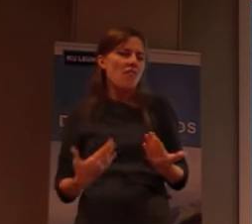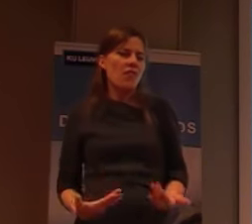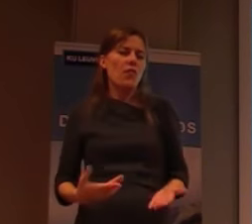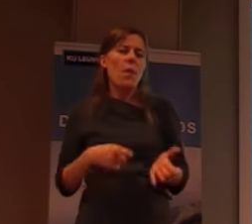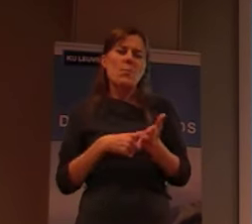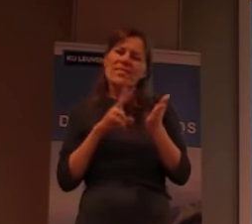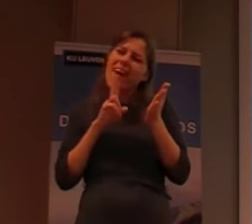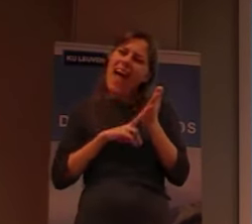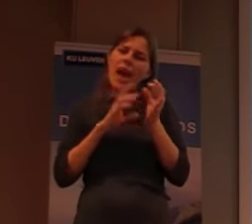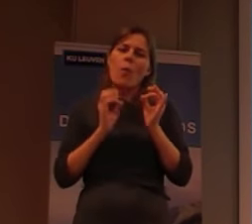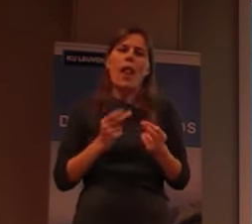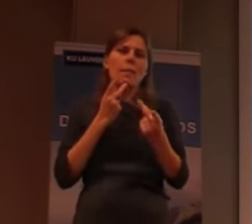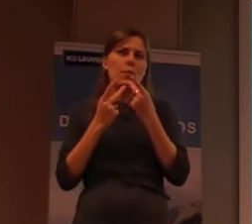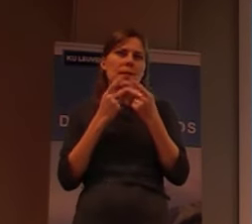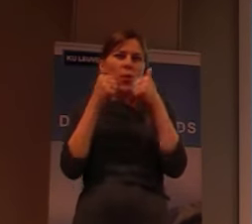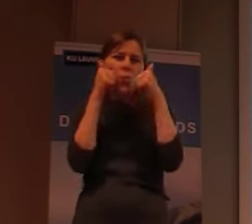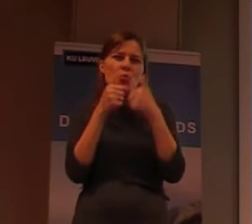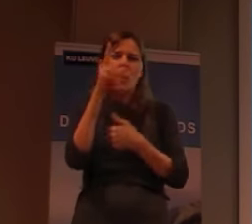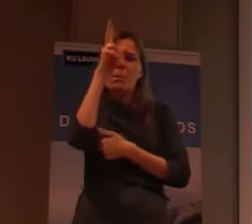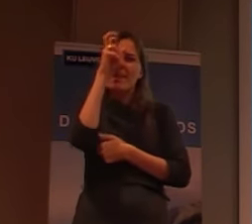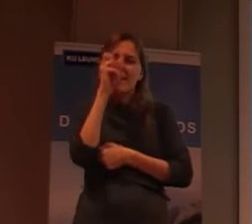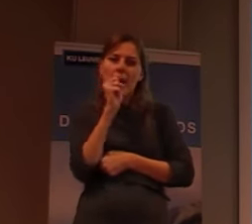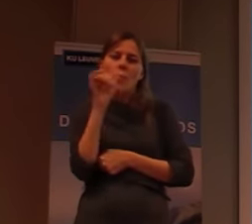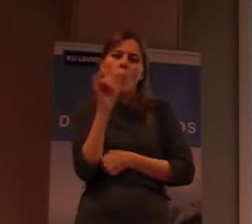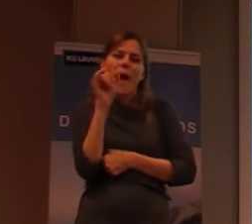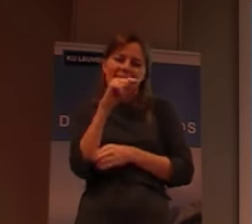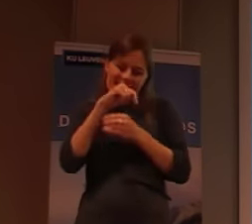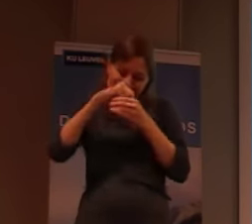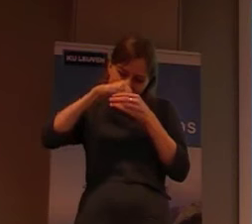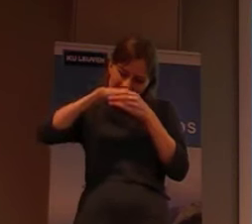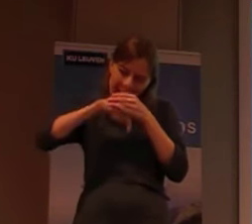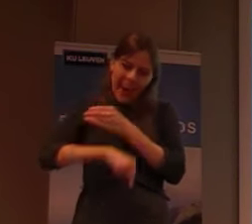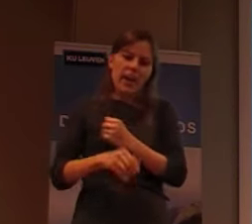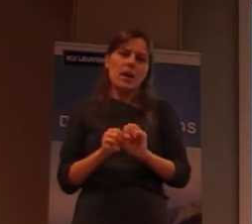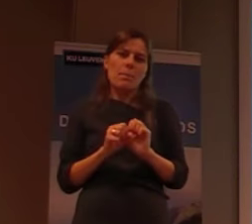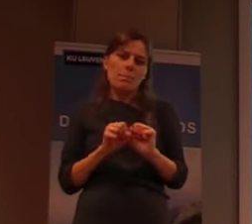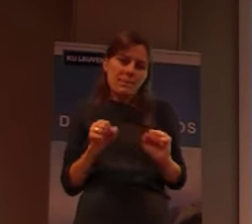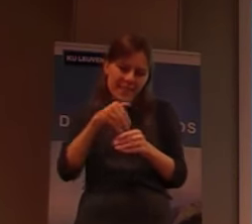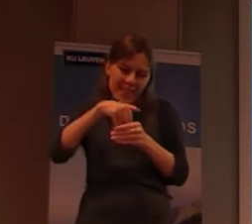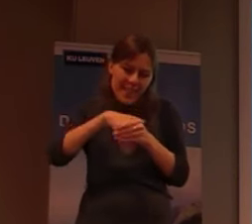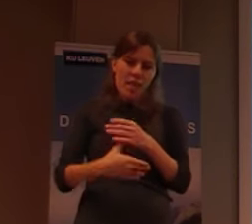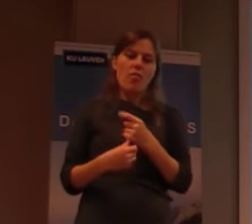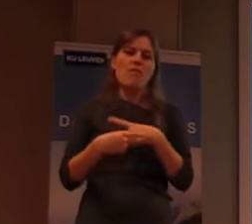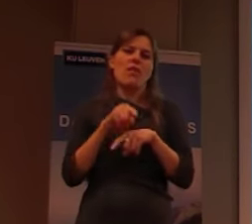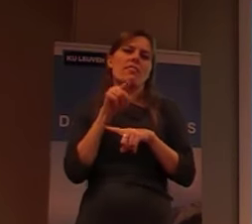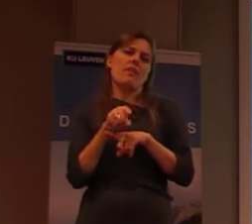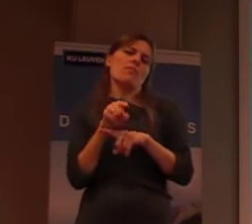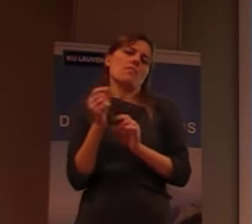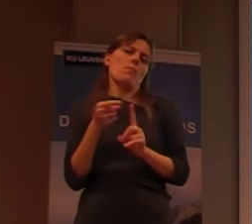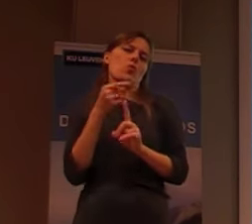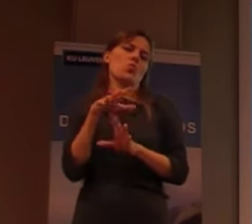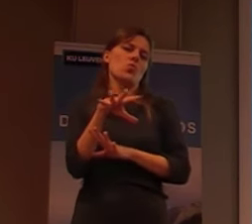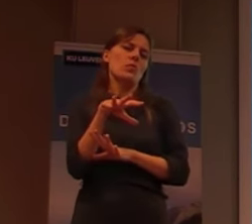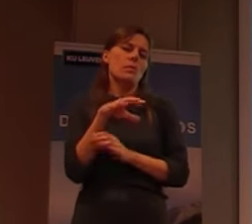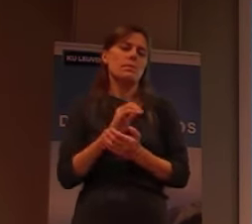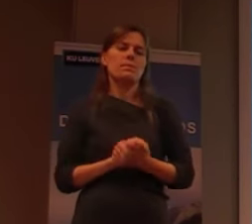moeten proberen, goed te begrijpen, wat de aard, de materialiteit, van een bepaald fenomeen is.